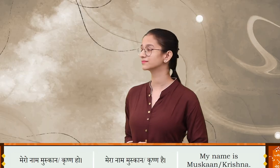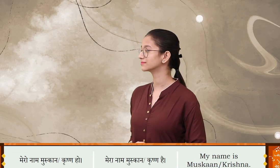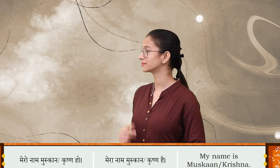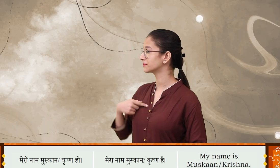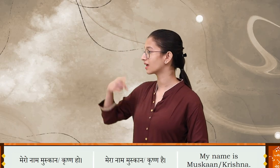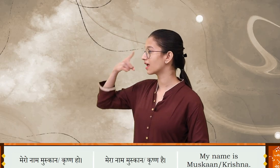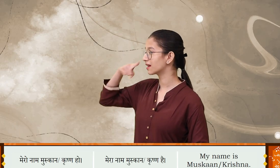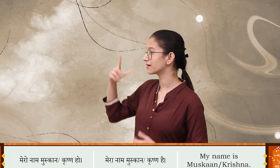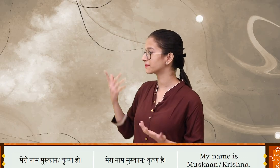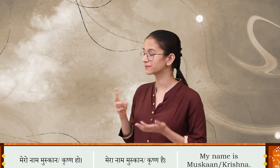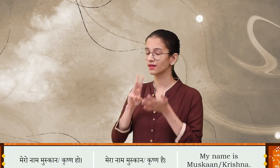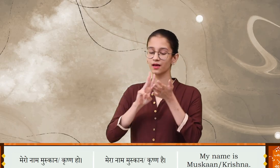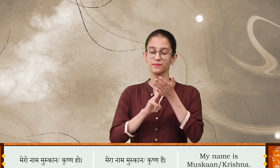मेरो नाम मुस्कान हो